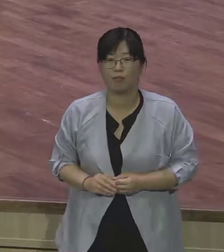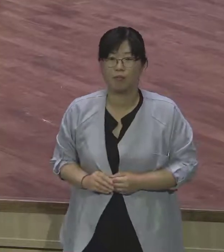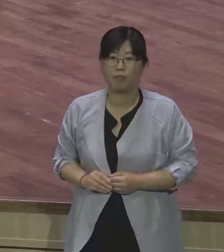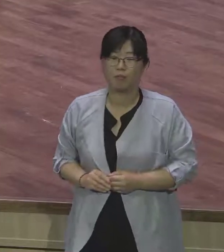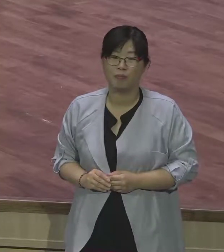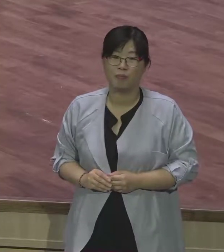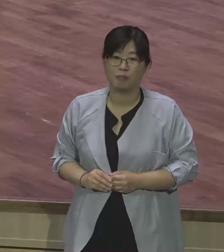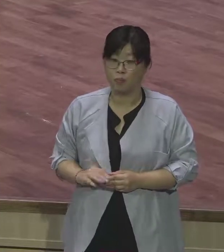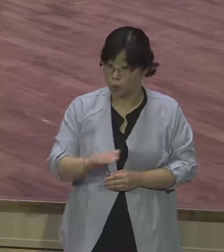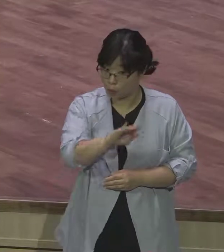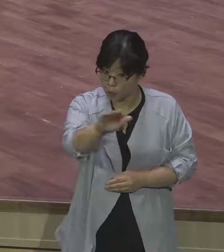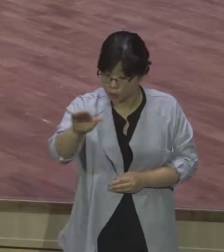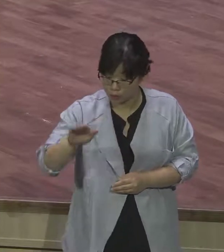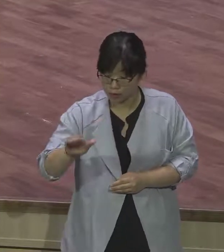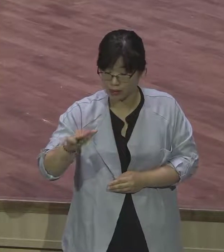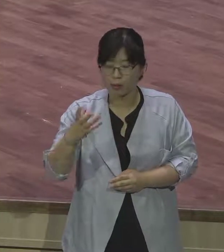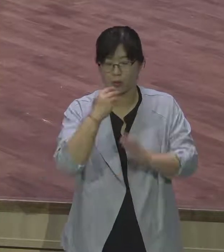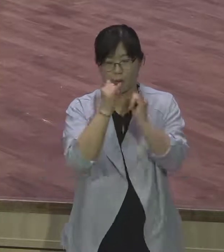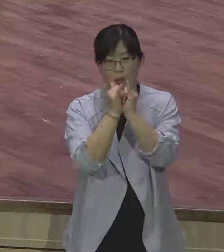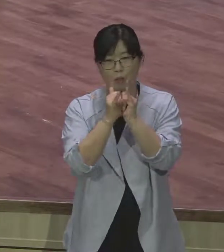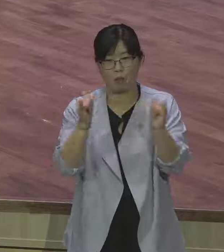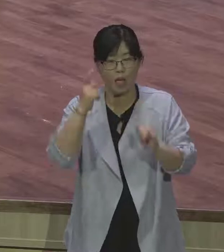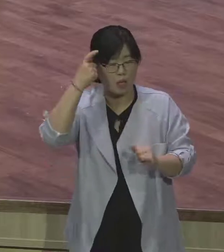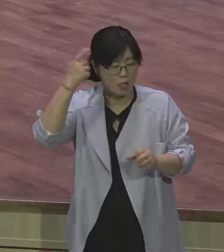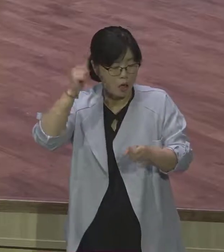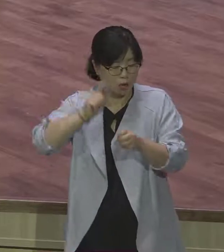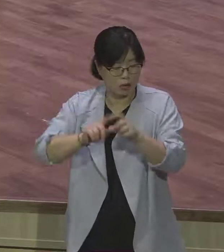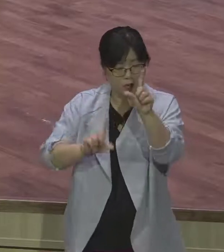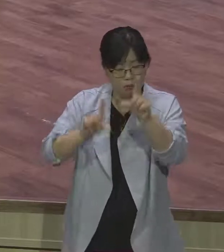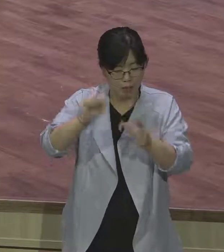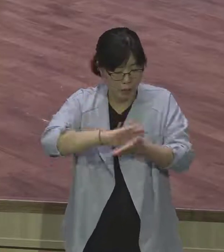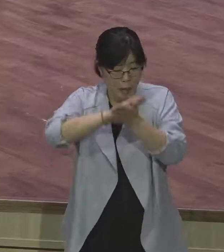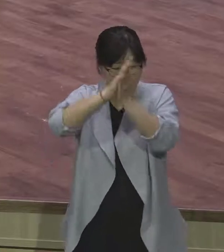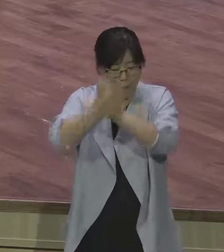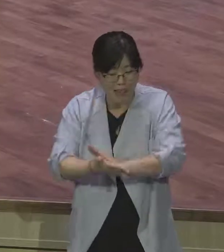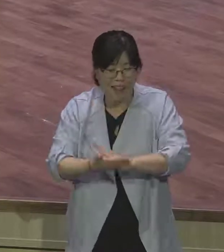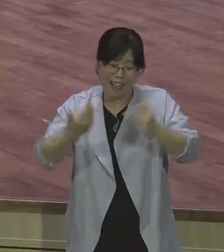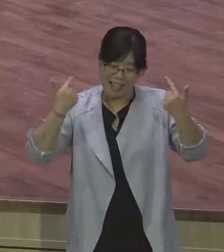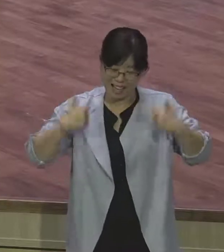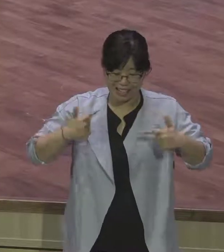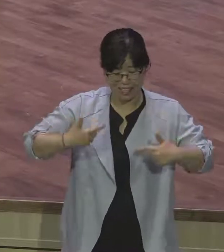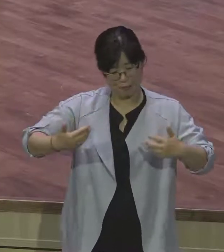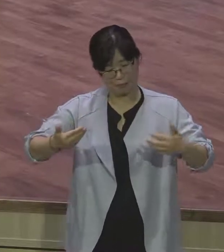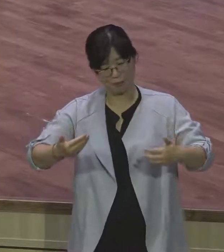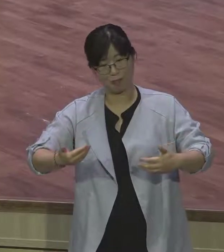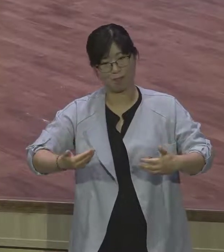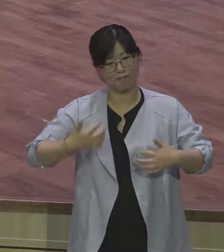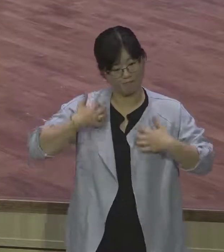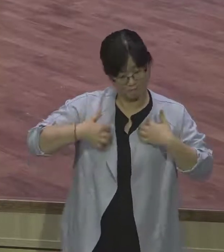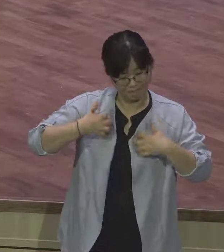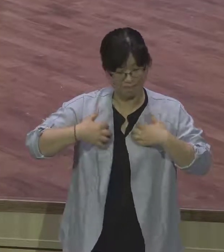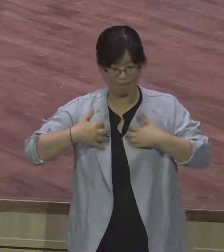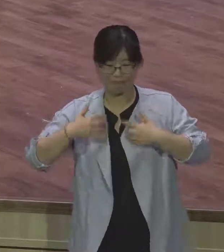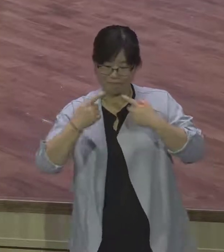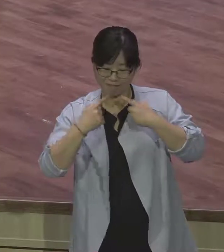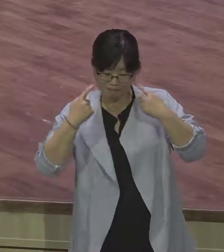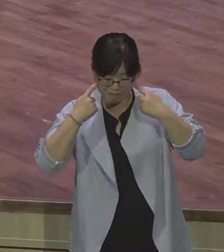우리 영계 모든 성도들은 이런 영정 상태가 될 줄로 믿습니다. 각 교구마다 각지 모든 기관